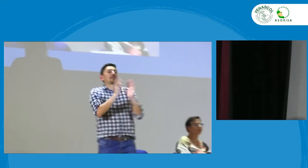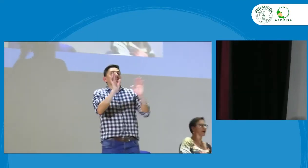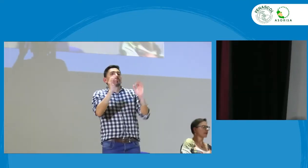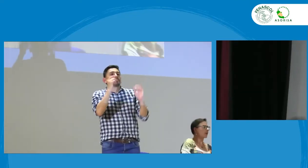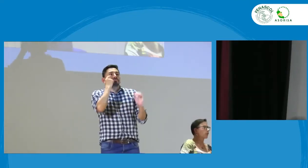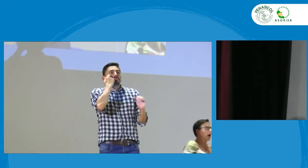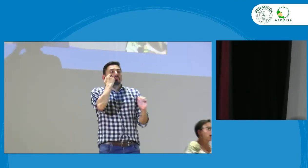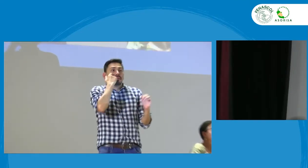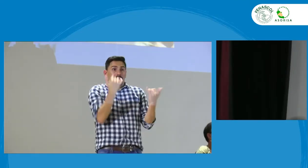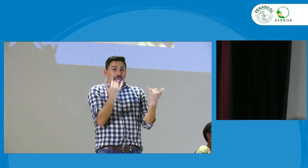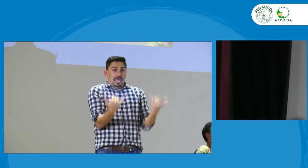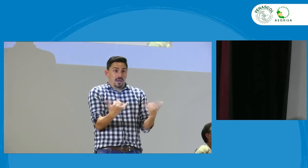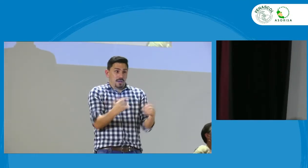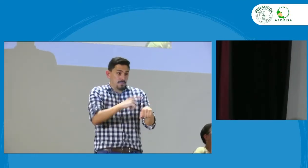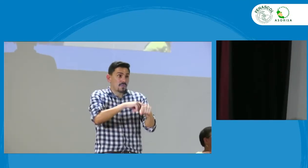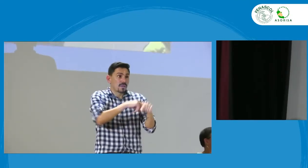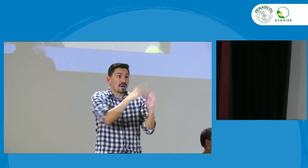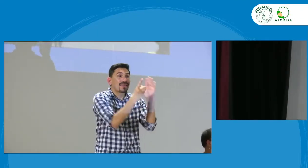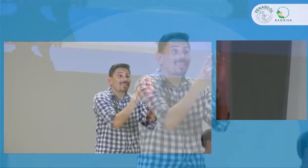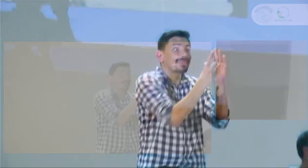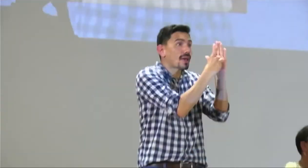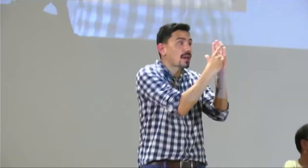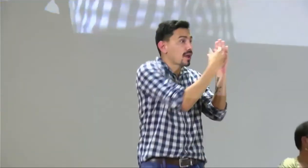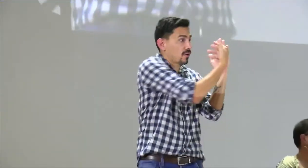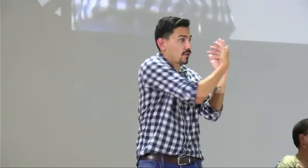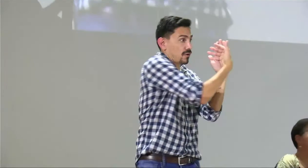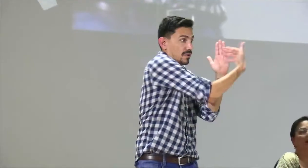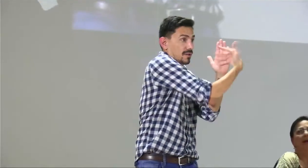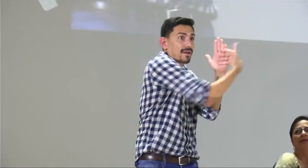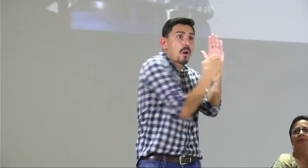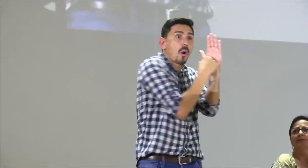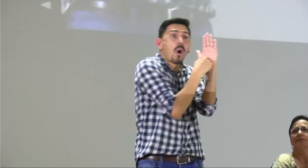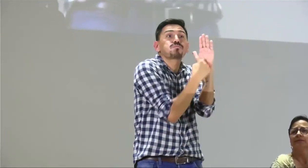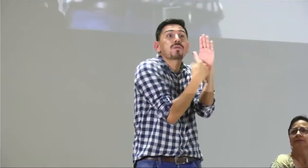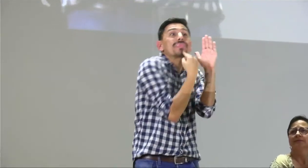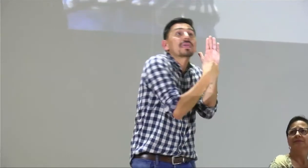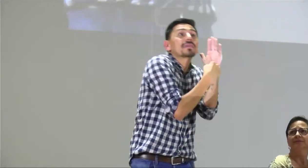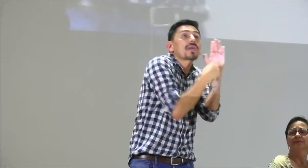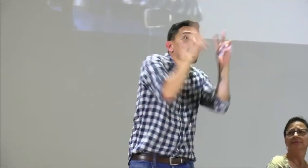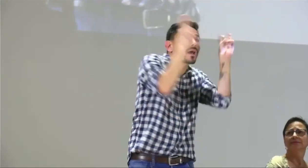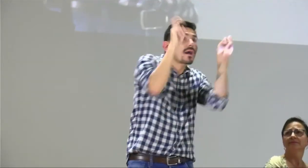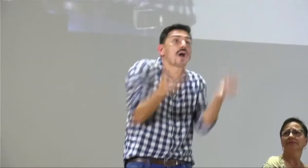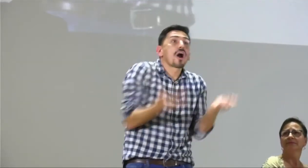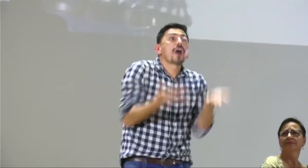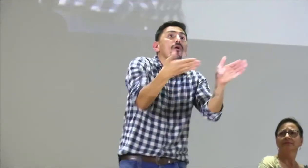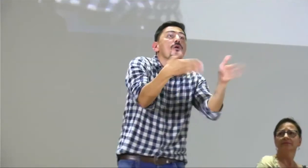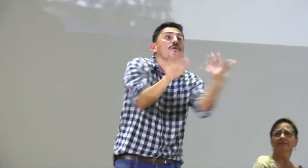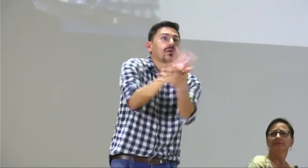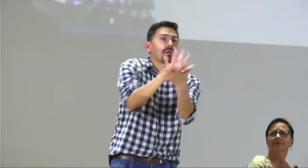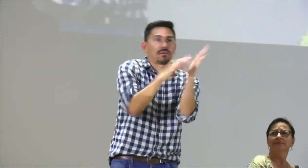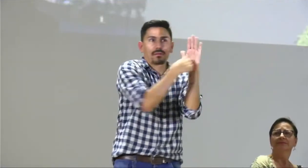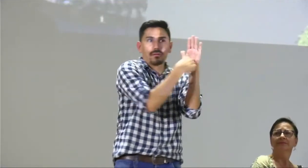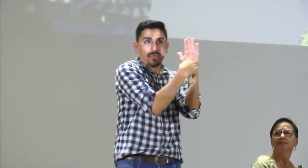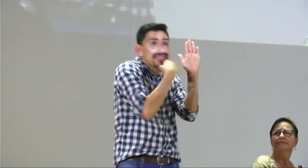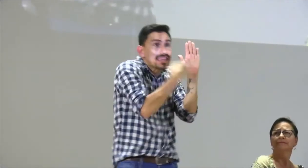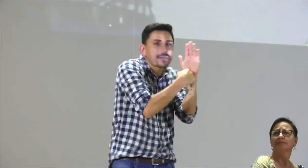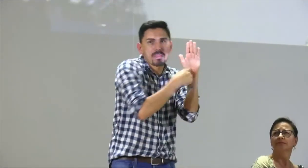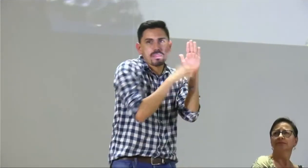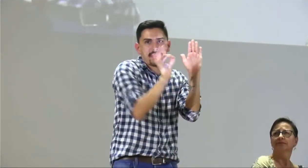bueno en este momento el decreto 1421 hace de una oferta educativa en lengua de